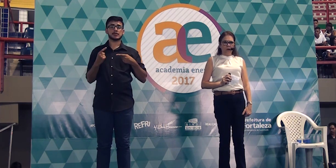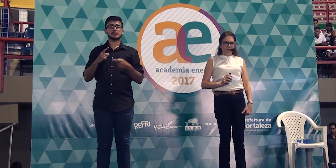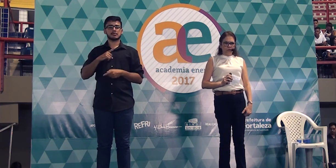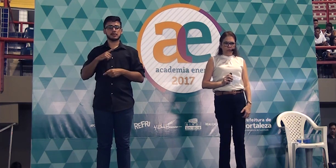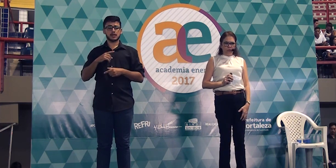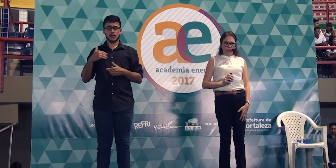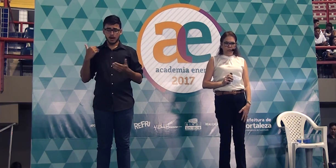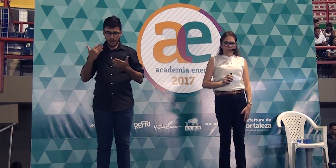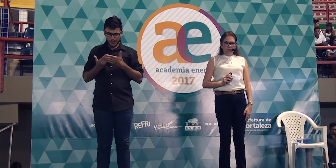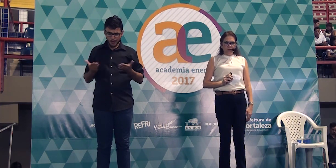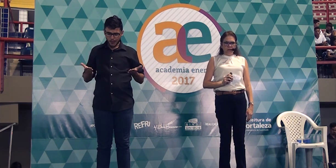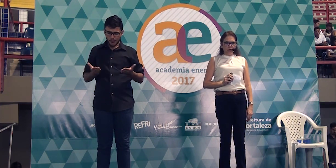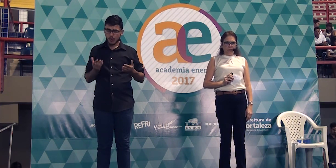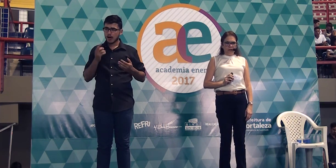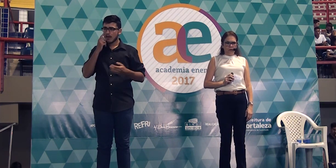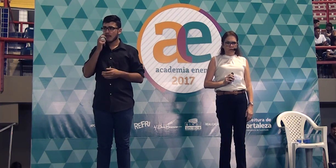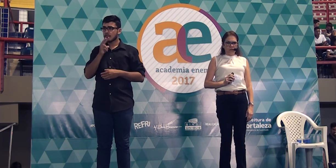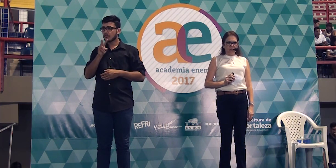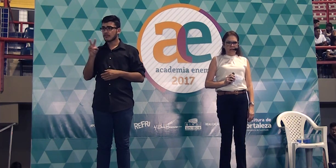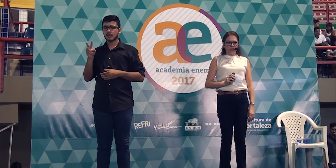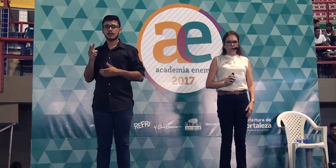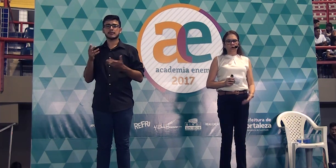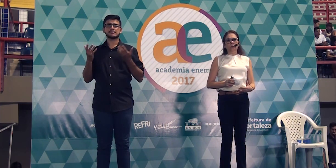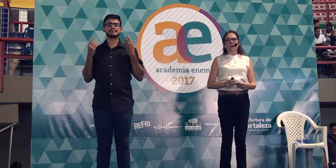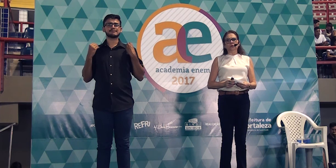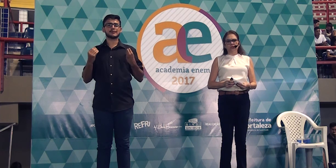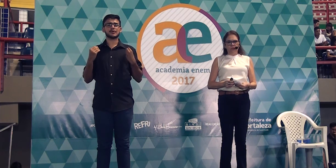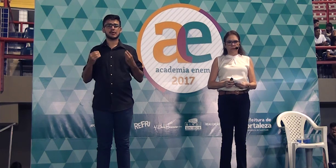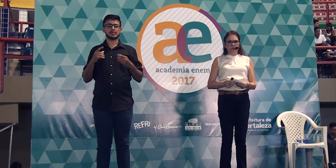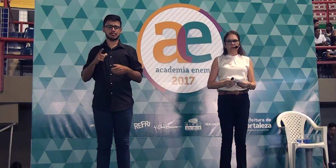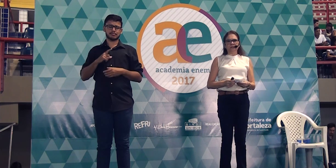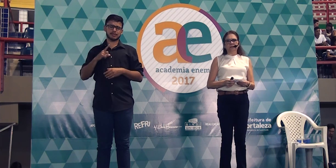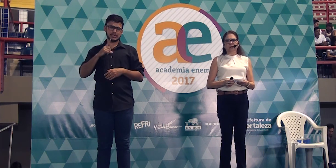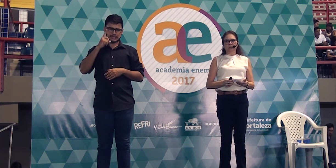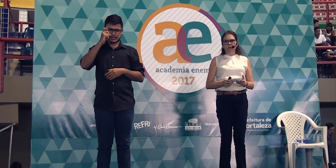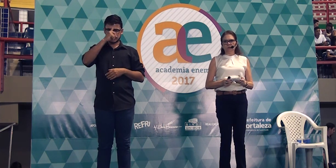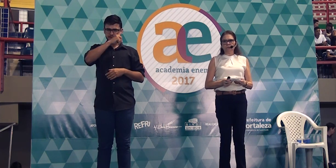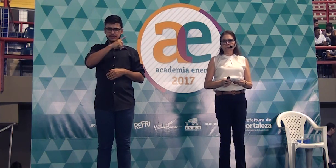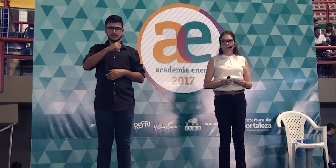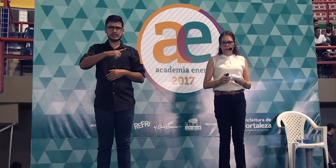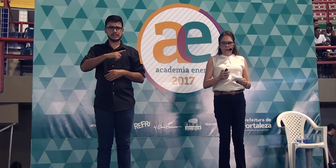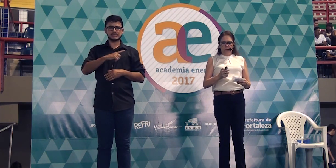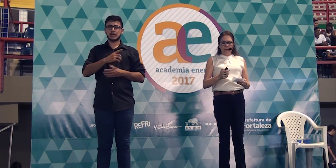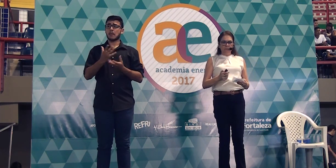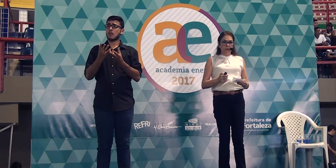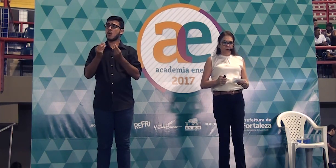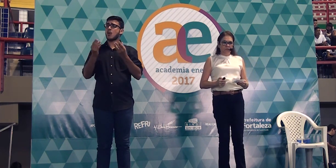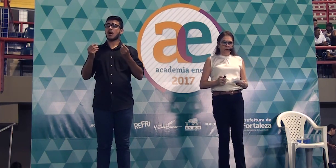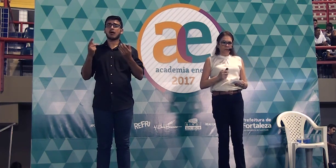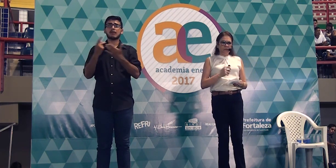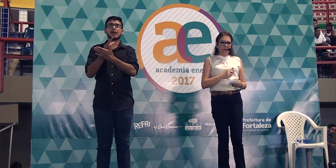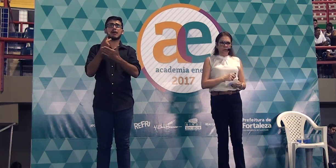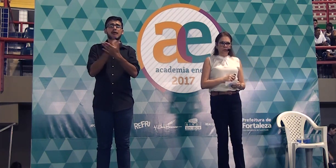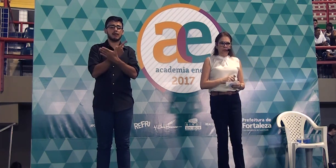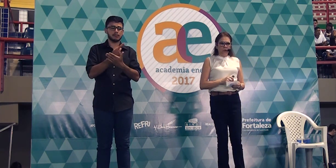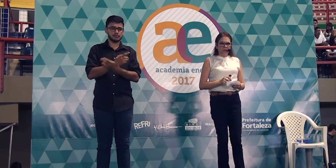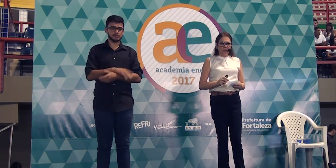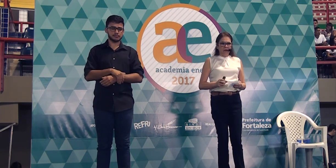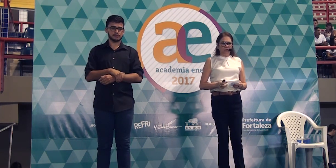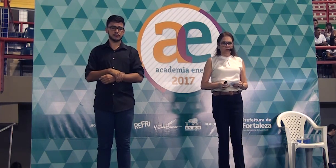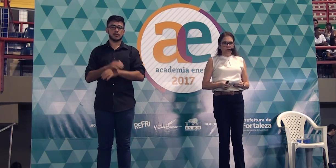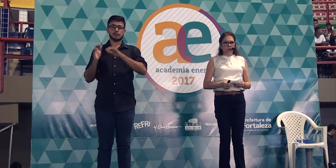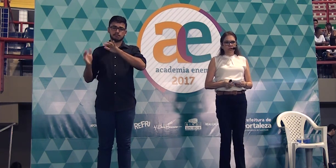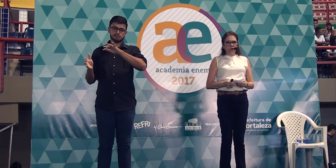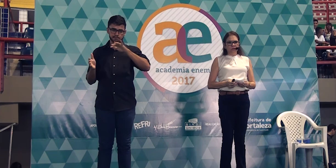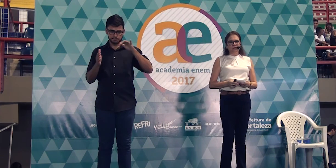beira o absurdo, tanto pela quantidade como pelos tipos de desmandos. Vamos para o modelo